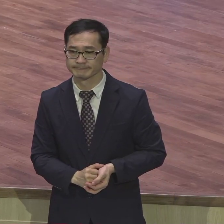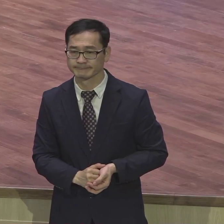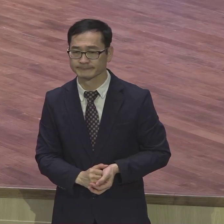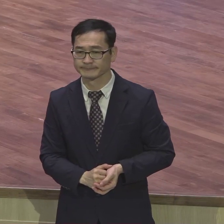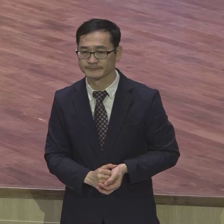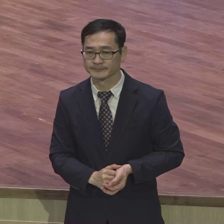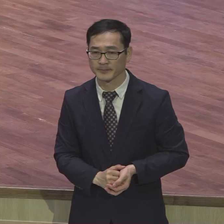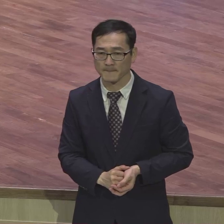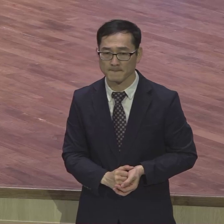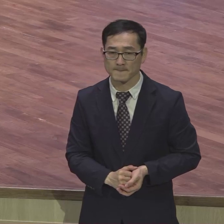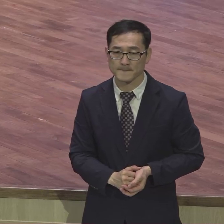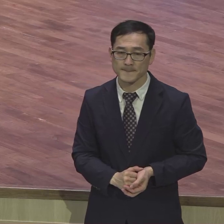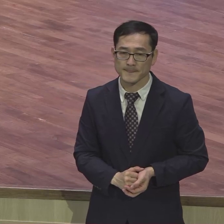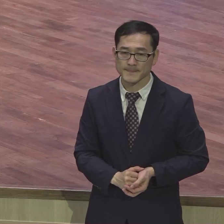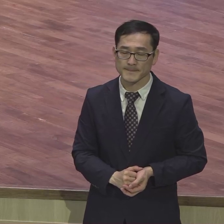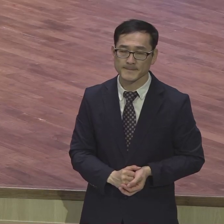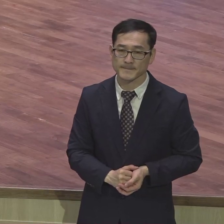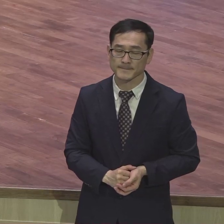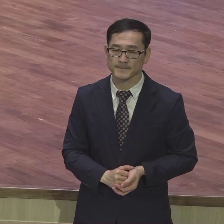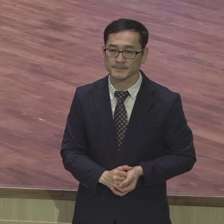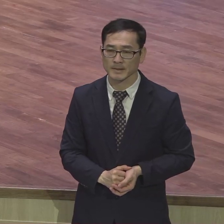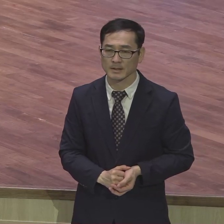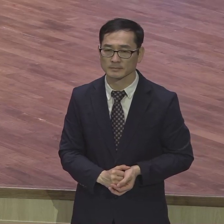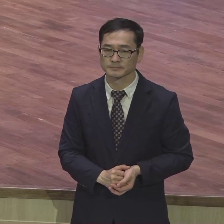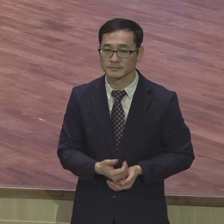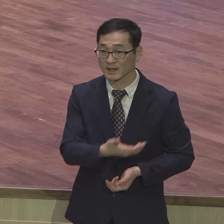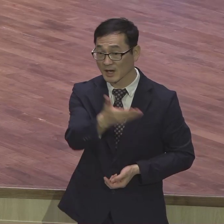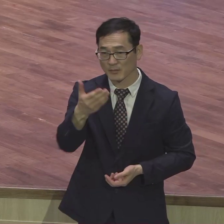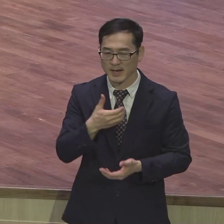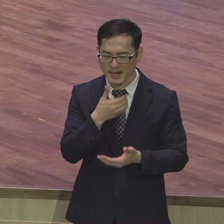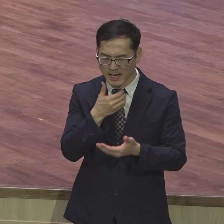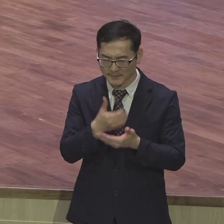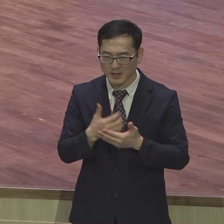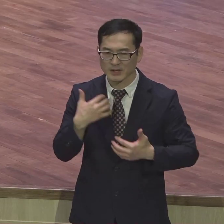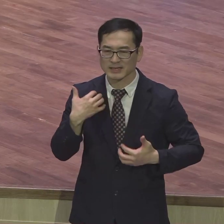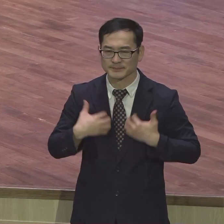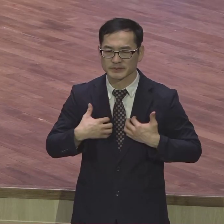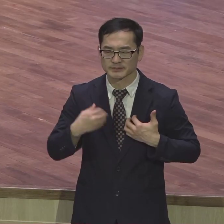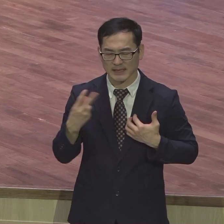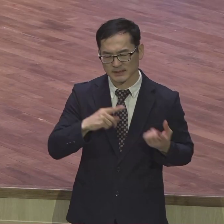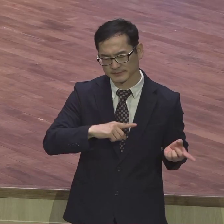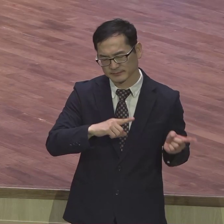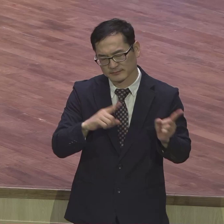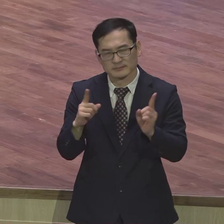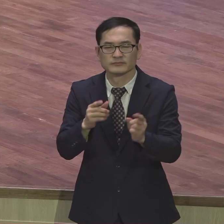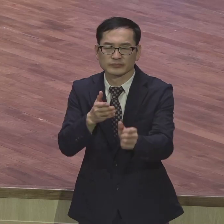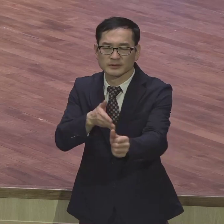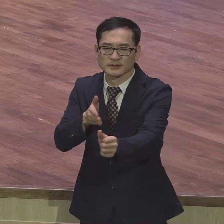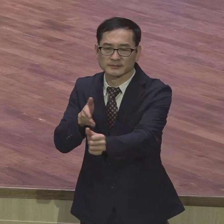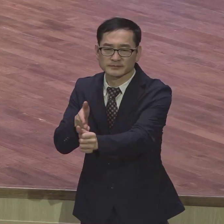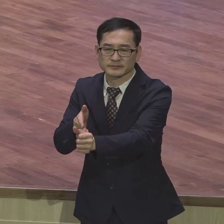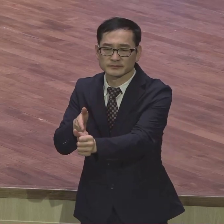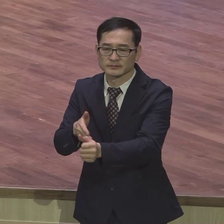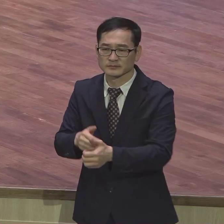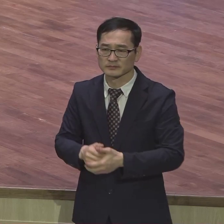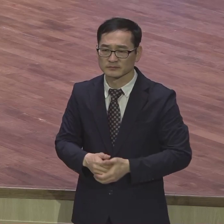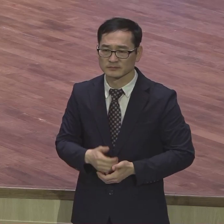어떻게 해서든지 여러분 감격과 기쁨을 회복하시기 바랍니다 나나 신앙생활하기도 힘든데 뭐